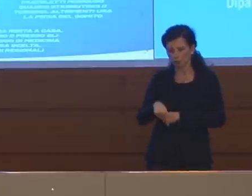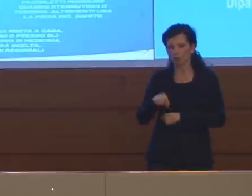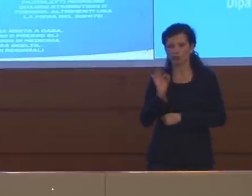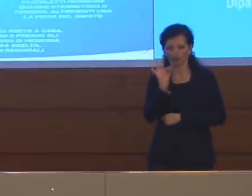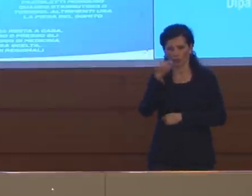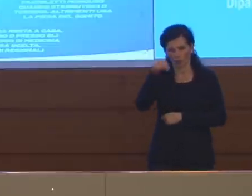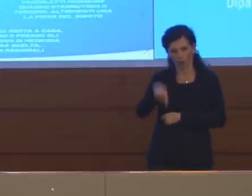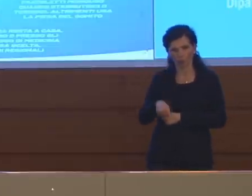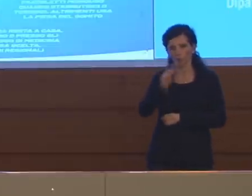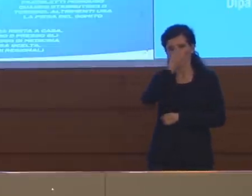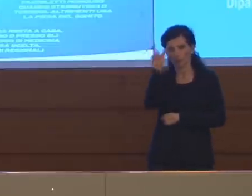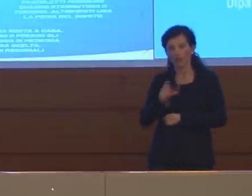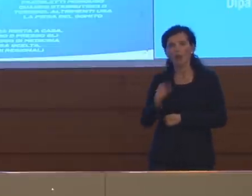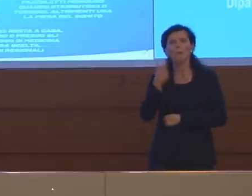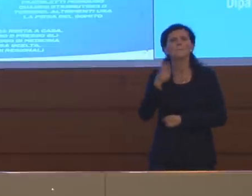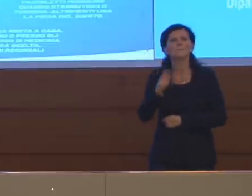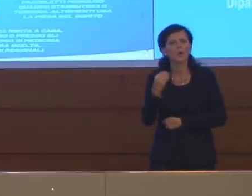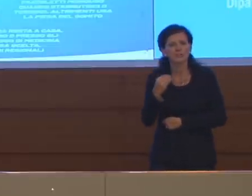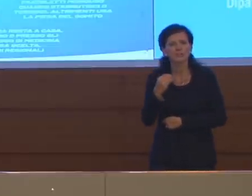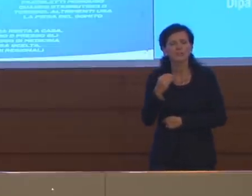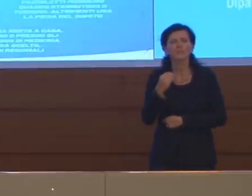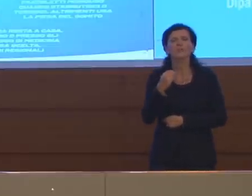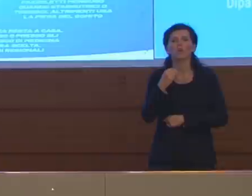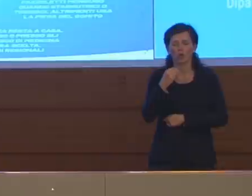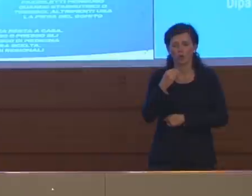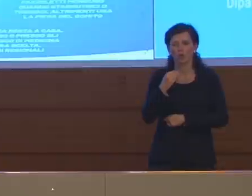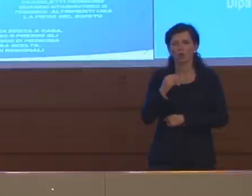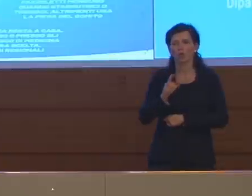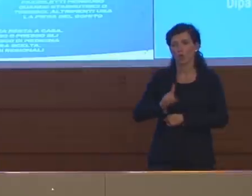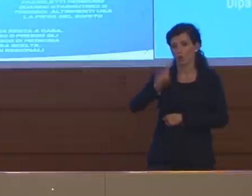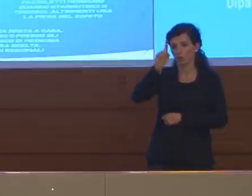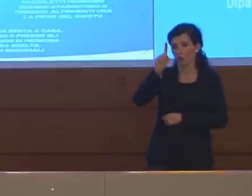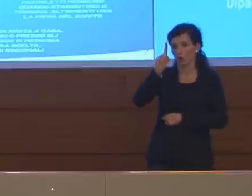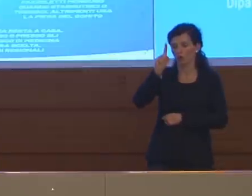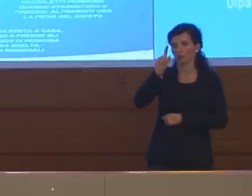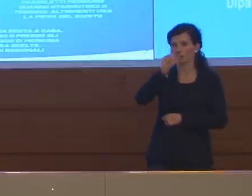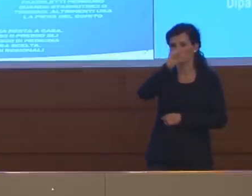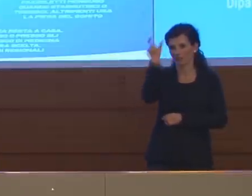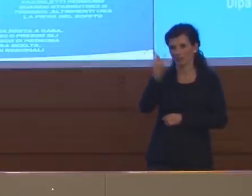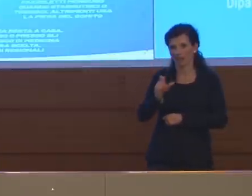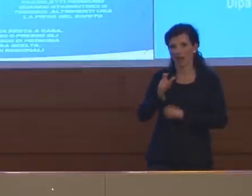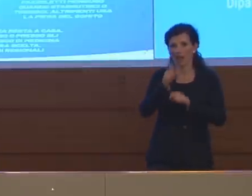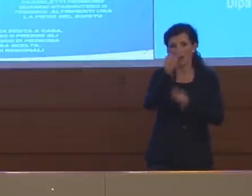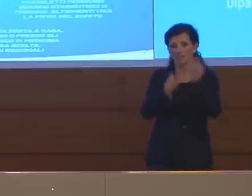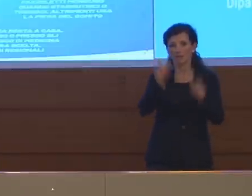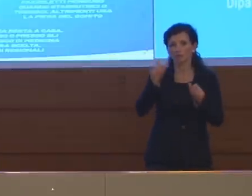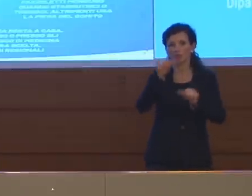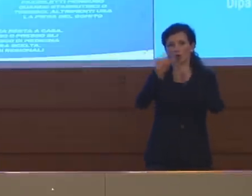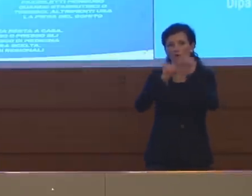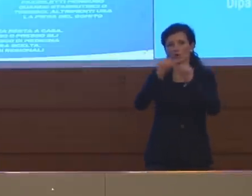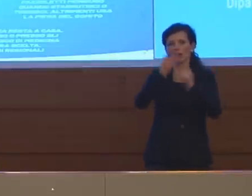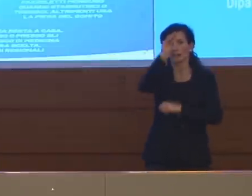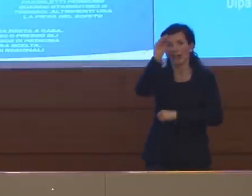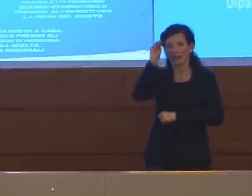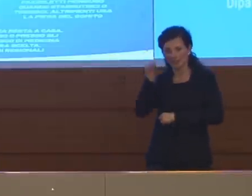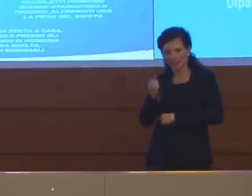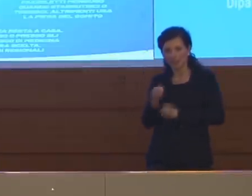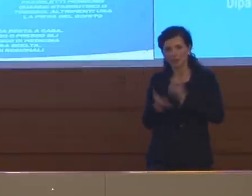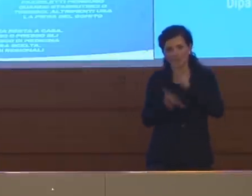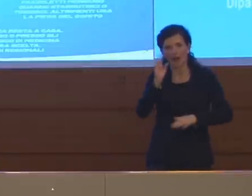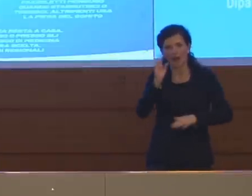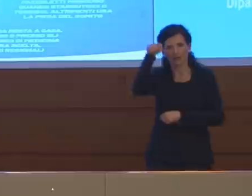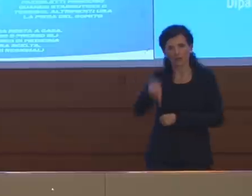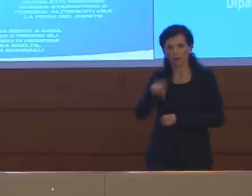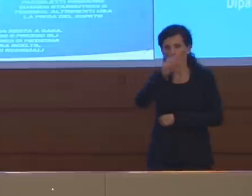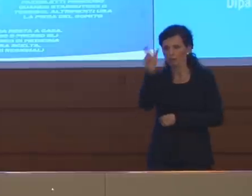nascevano da trasferimenti di persone che venivano dalle regioni ad alta circolazione. Quindi il modello di trasmissione del